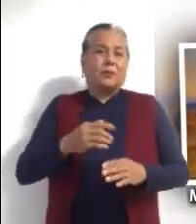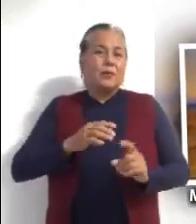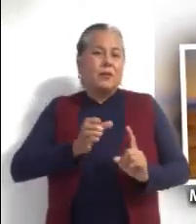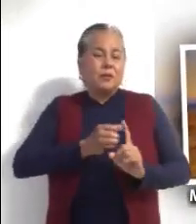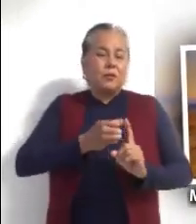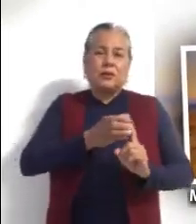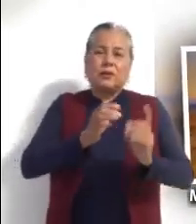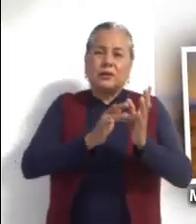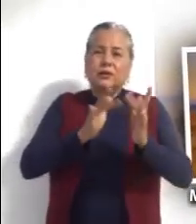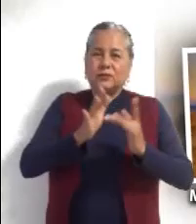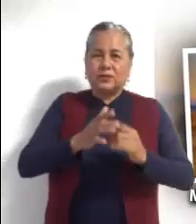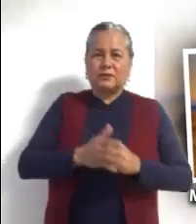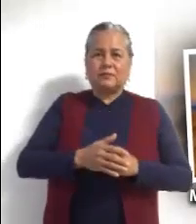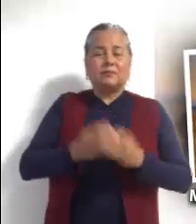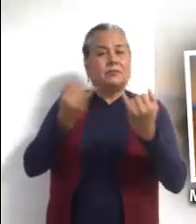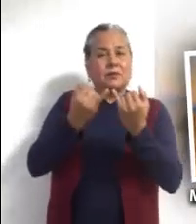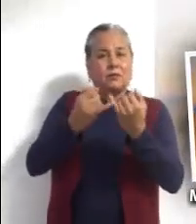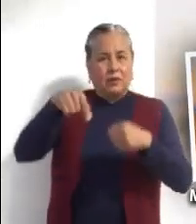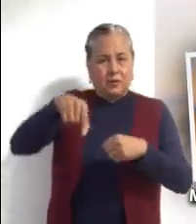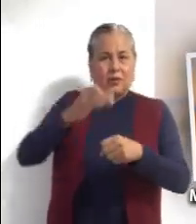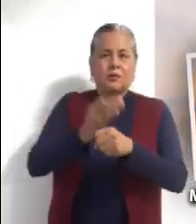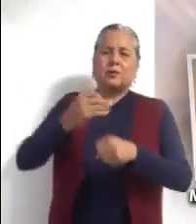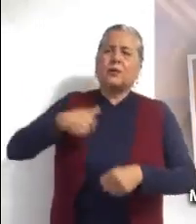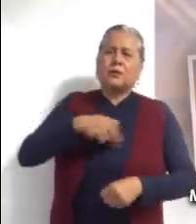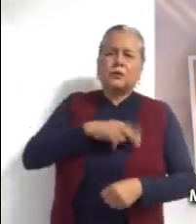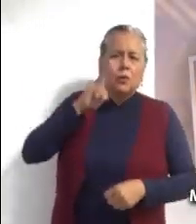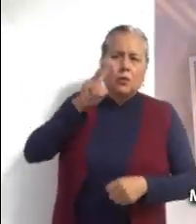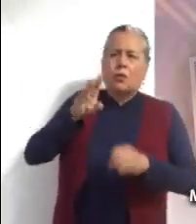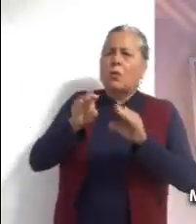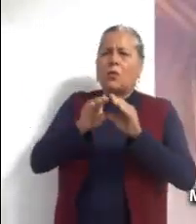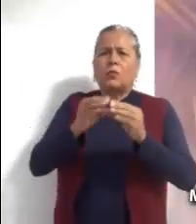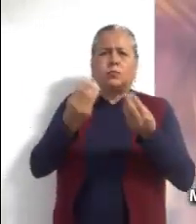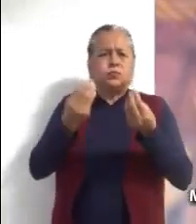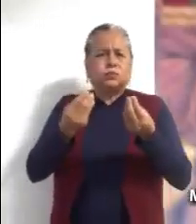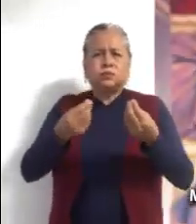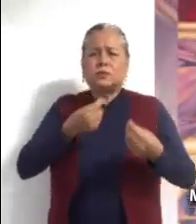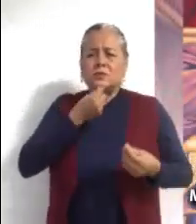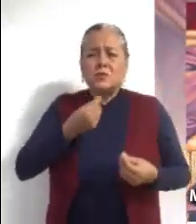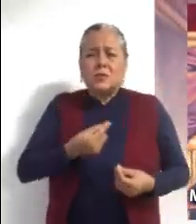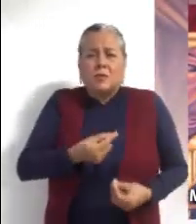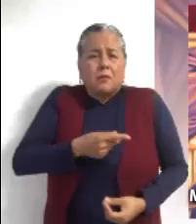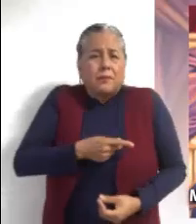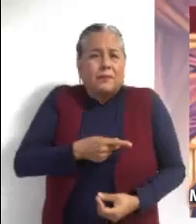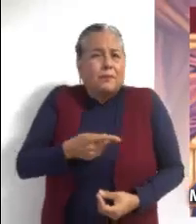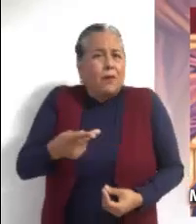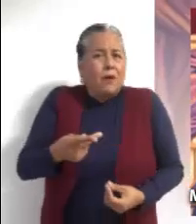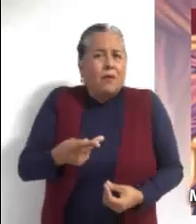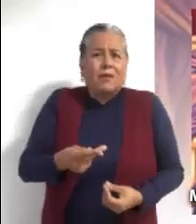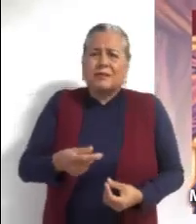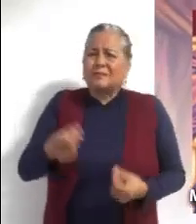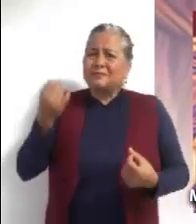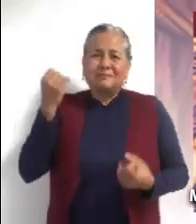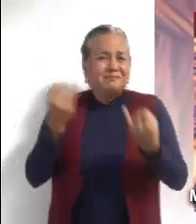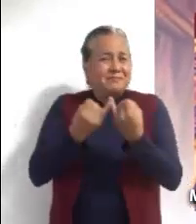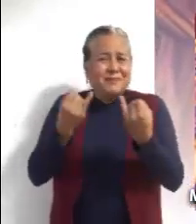esas muertes de pequeños y pobres Que a diario mueren Víctimas de las ambiciones y las guerras